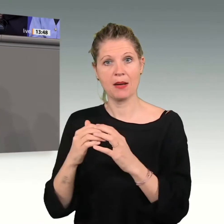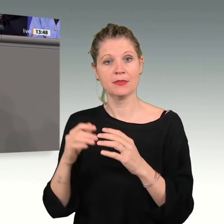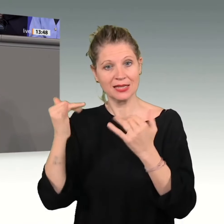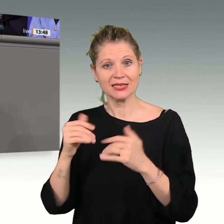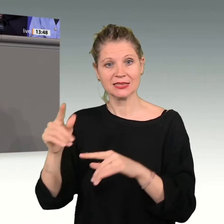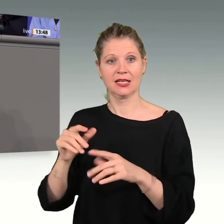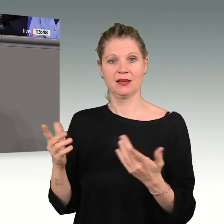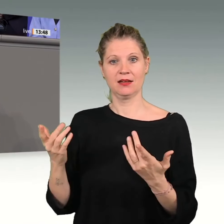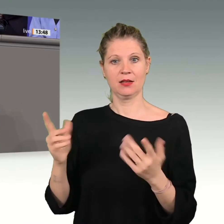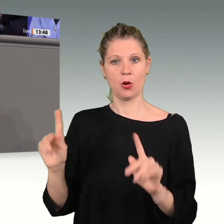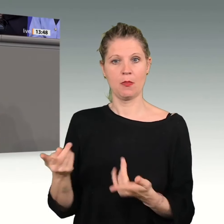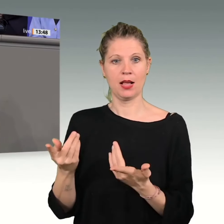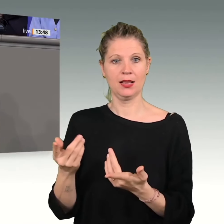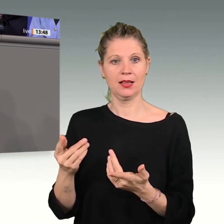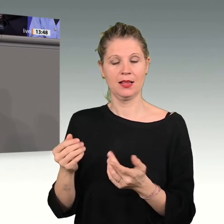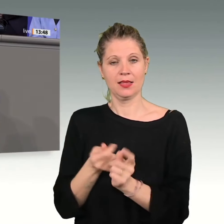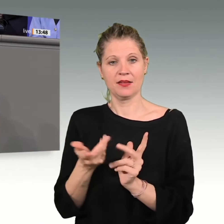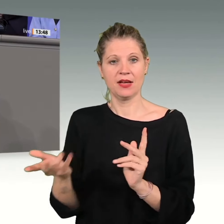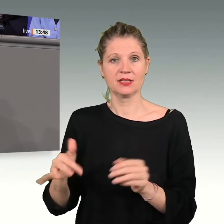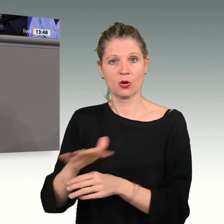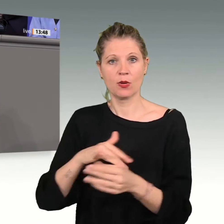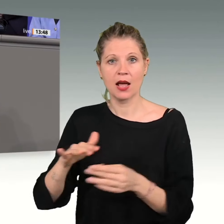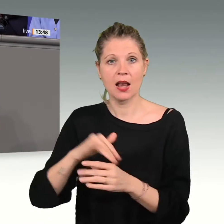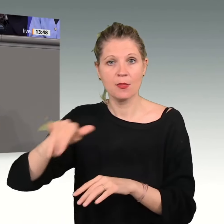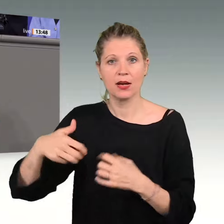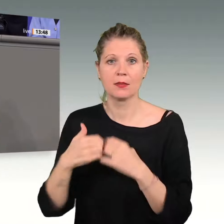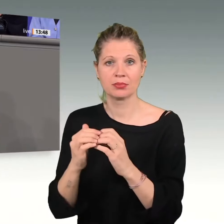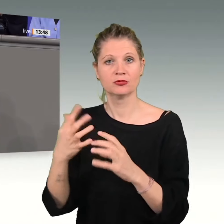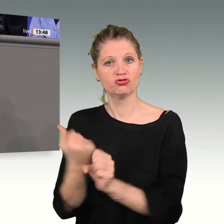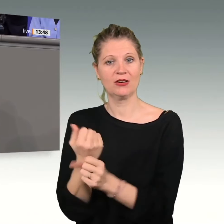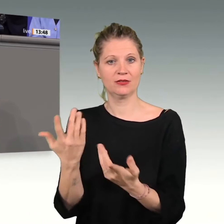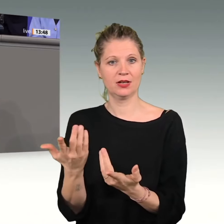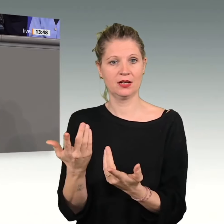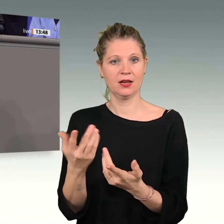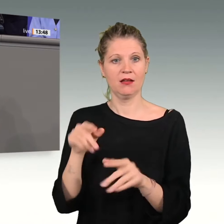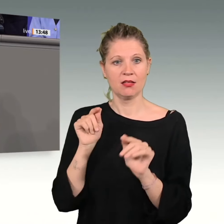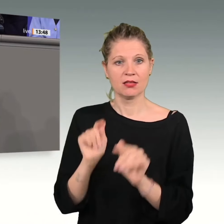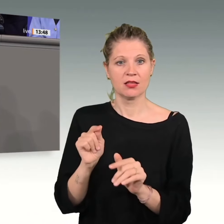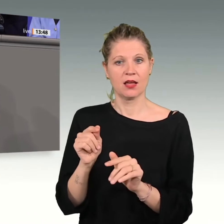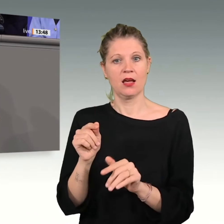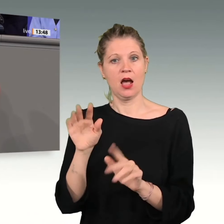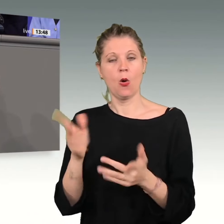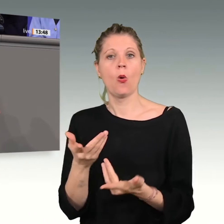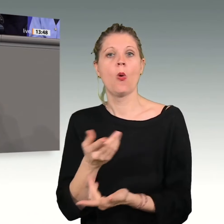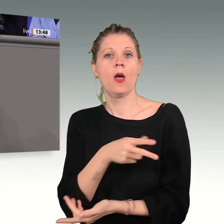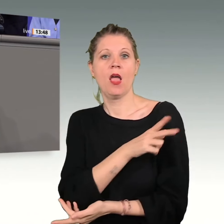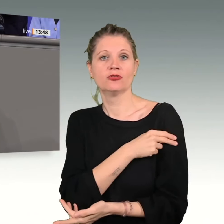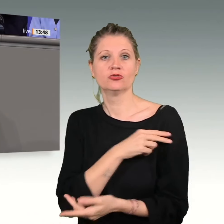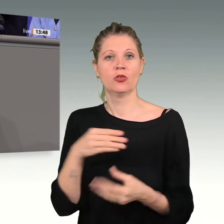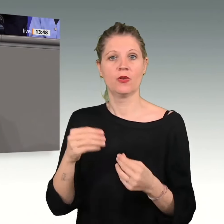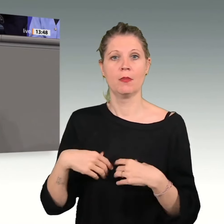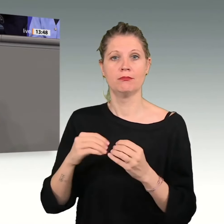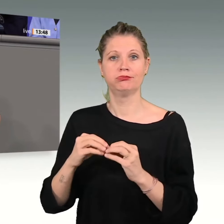Chemiepark deshalb fit für die Zukunft. Übrigens, gegen den haben Sie auch protestiert, weil dort Impfstoffe hergestellt werden. Alles in allem knapp 2 500